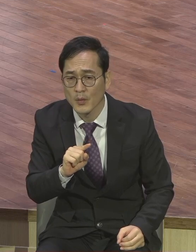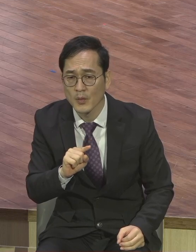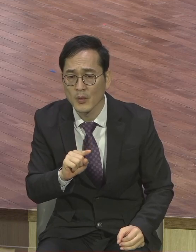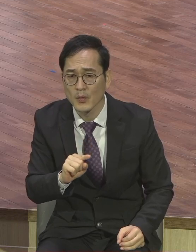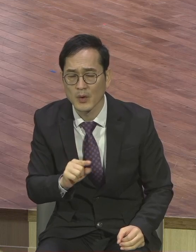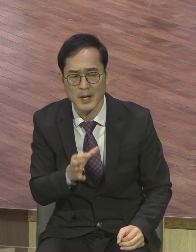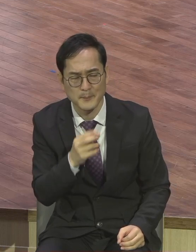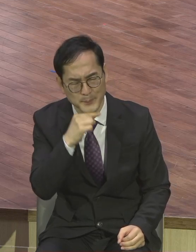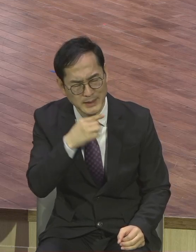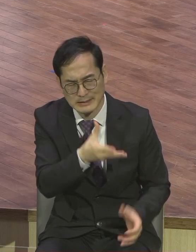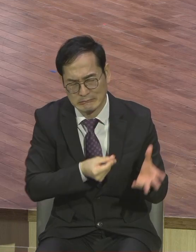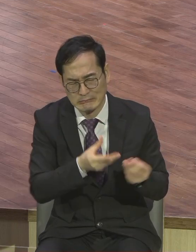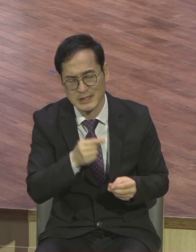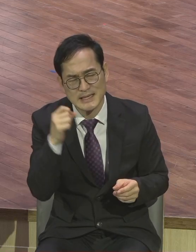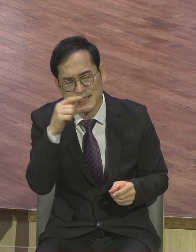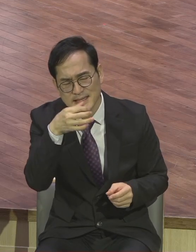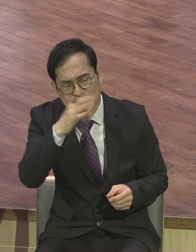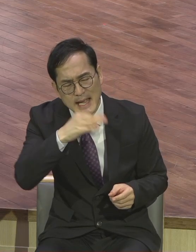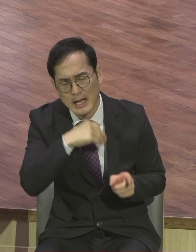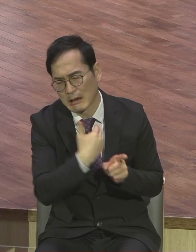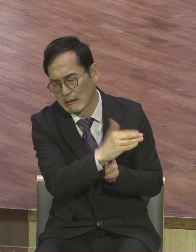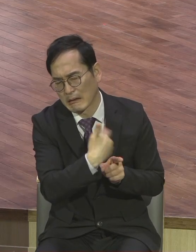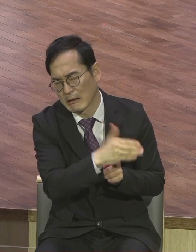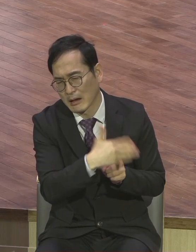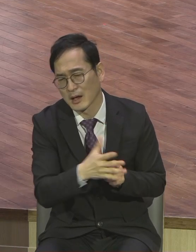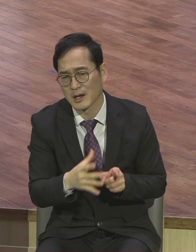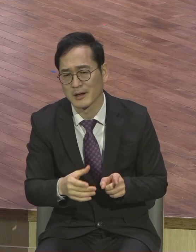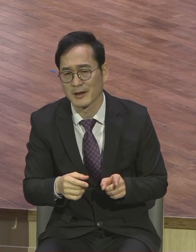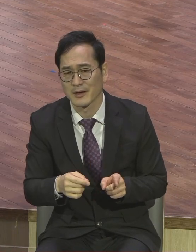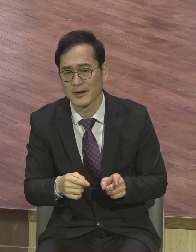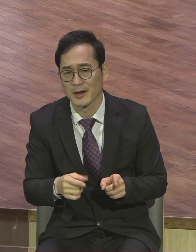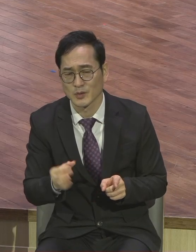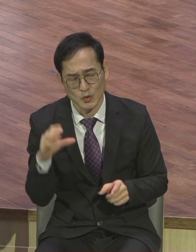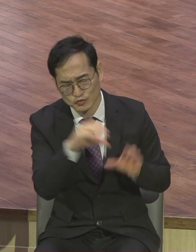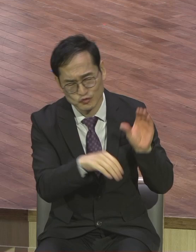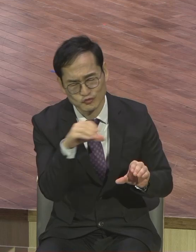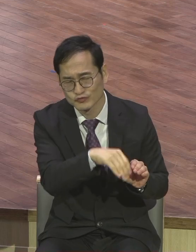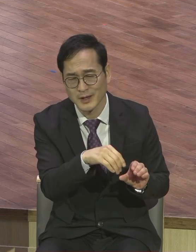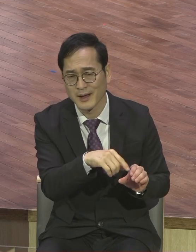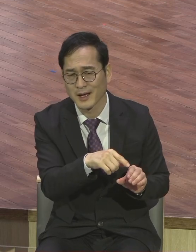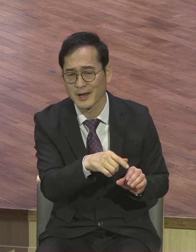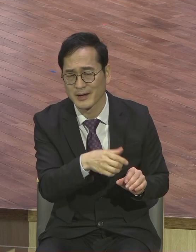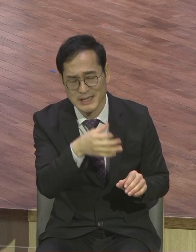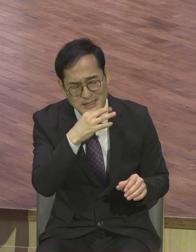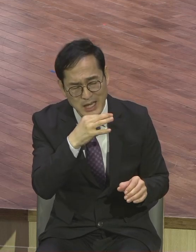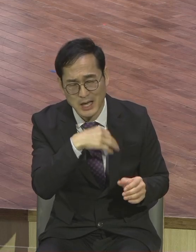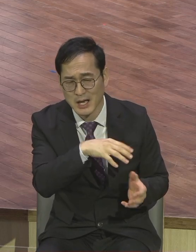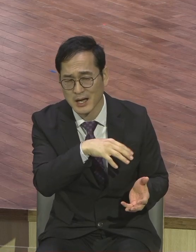빚투. 그래서 이것을 많이 했다라는 거죠.